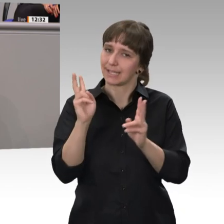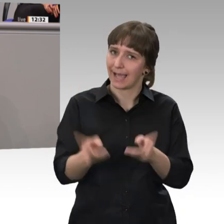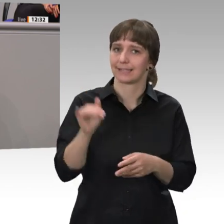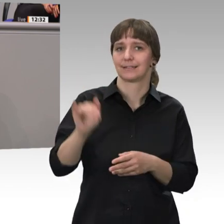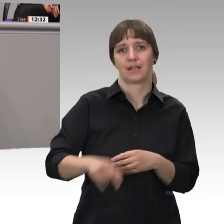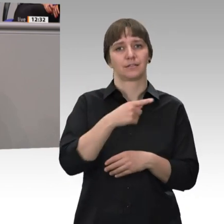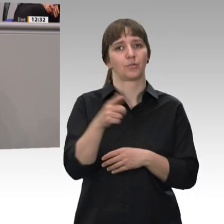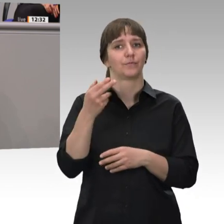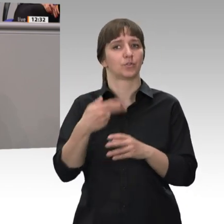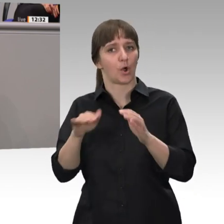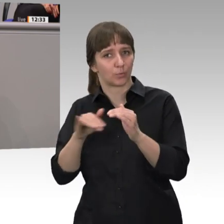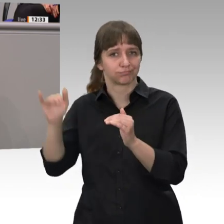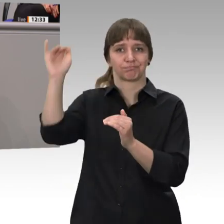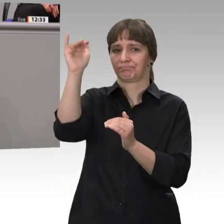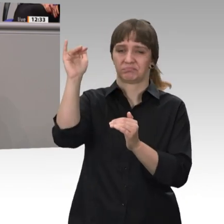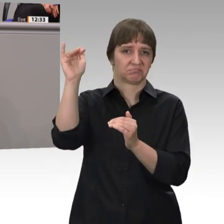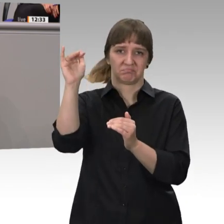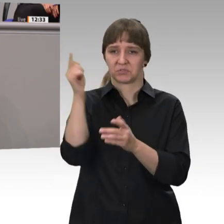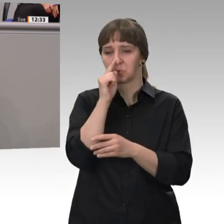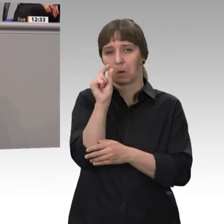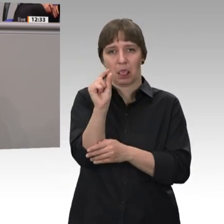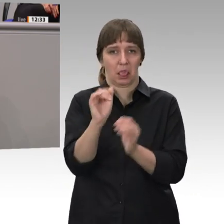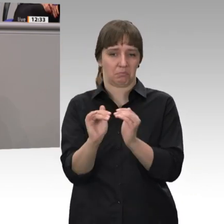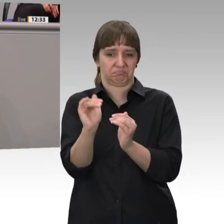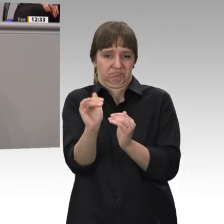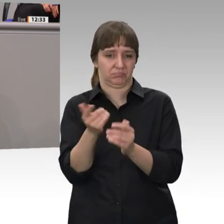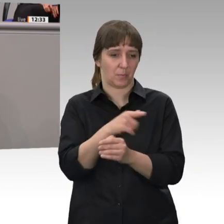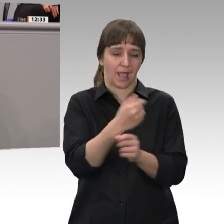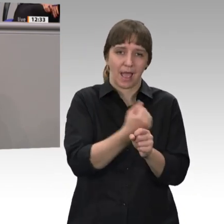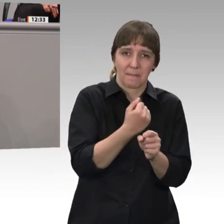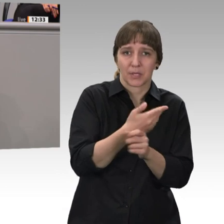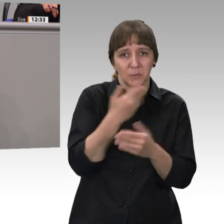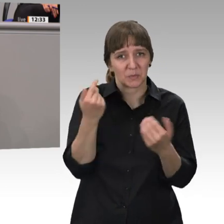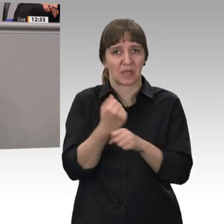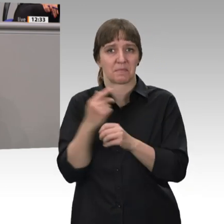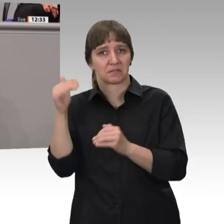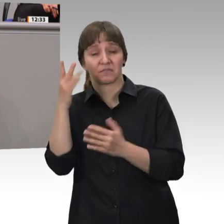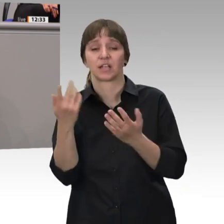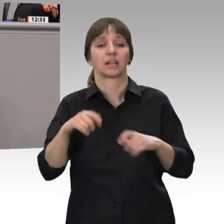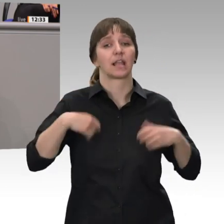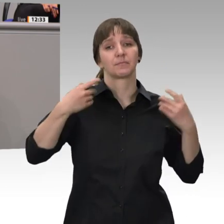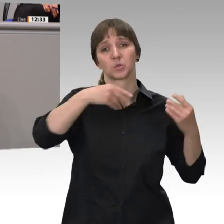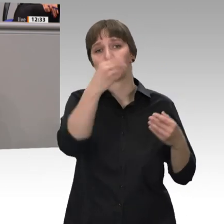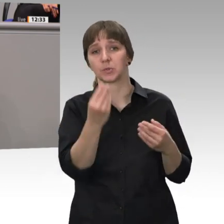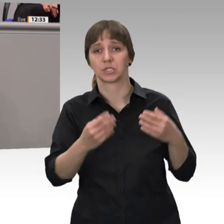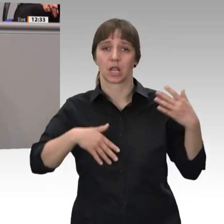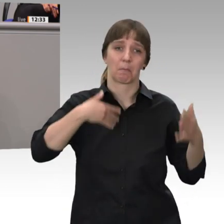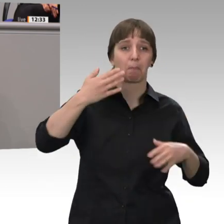allenfalls durch eine geringe Aufwertung profitieren lässt und zugleich den Lebenskünstler, der vielleicht sein ganzes Leben nicht einen Euro eingezahlt hat,